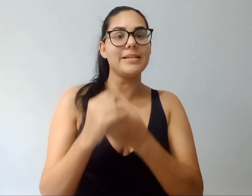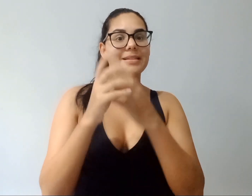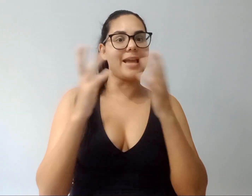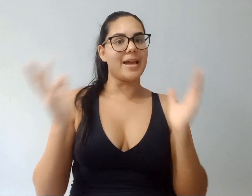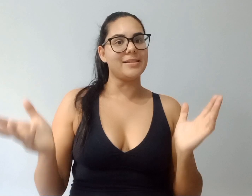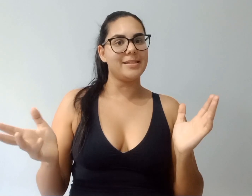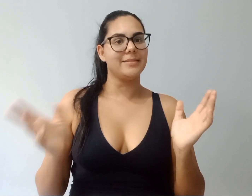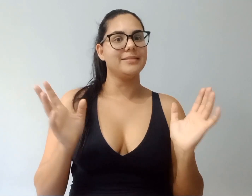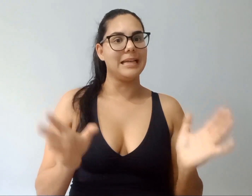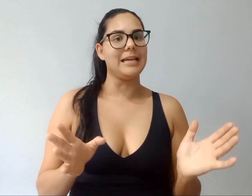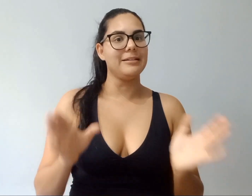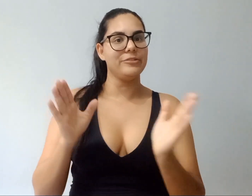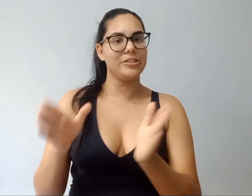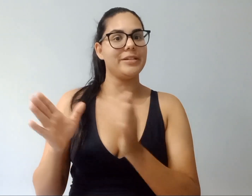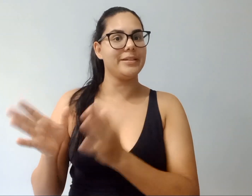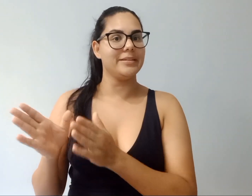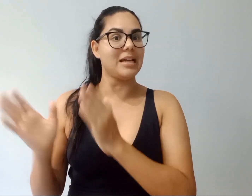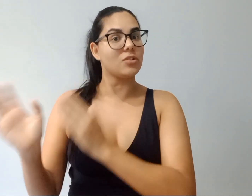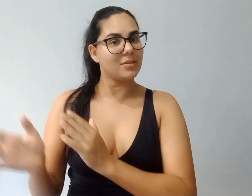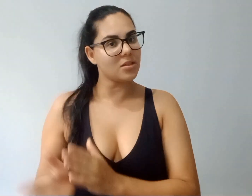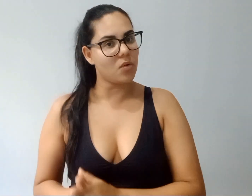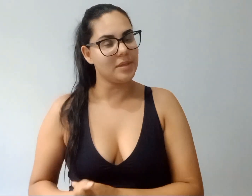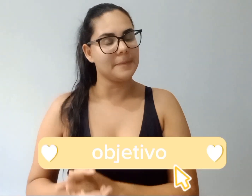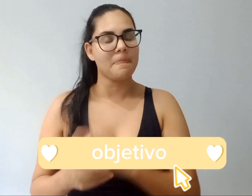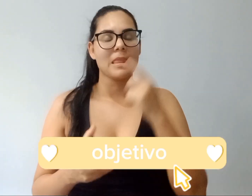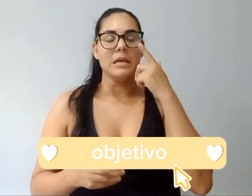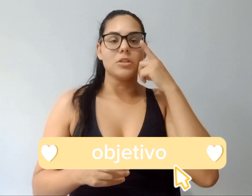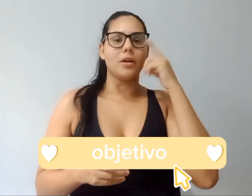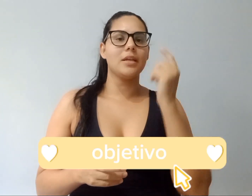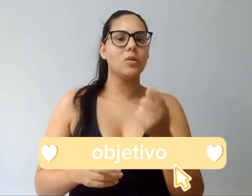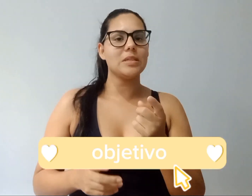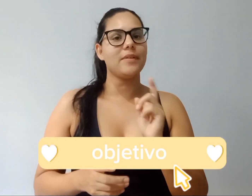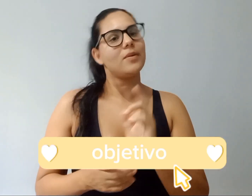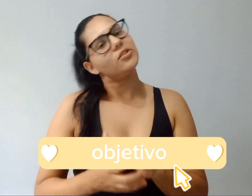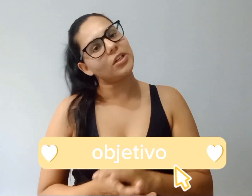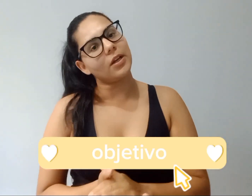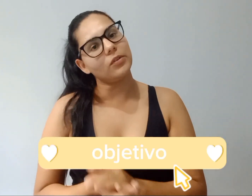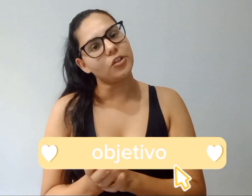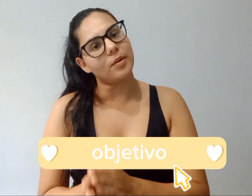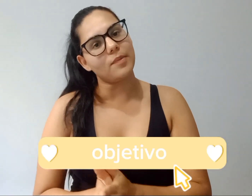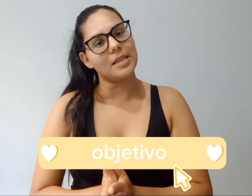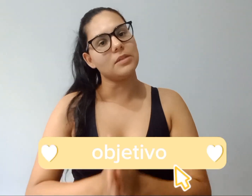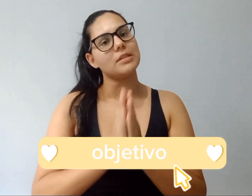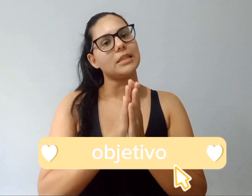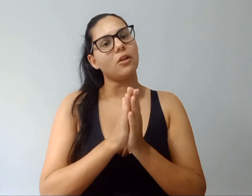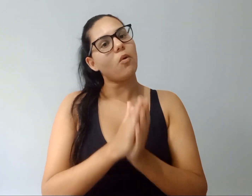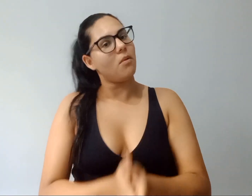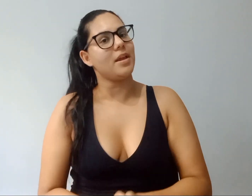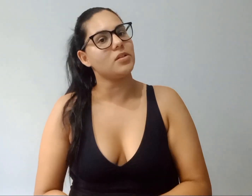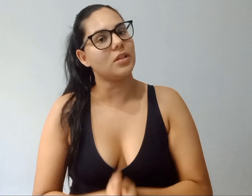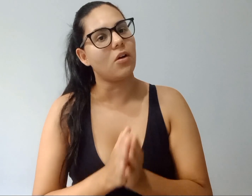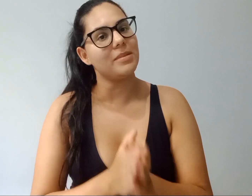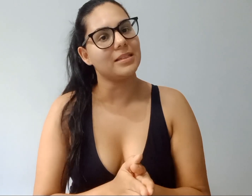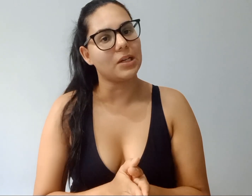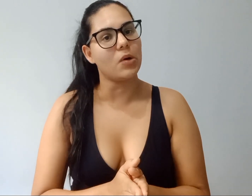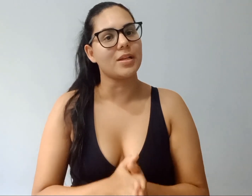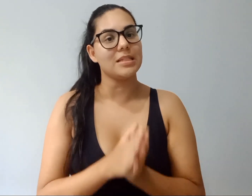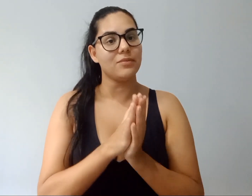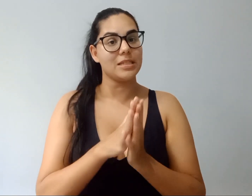esquece, né, das outras coisas. Só que, inclusive, é uma dica que eu deixo pra vocês. Se você está no começo, está começando agora, se você